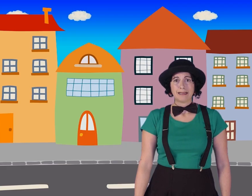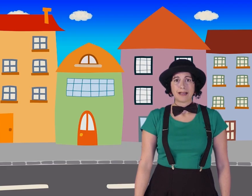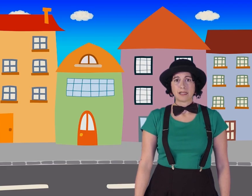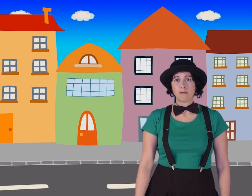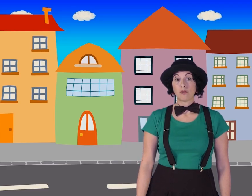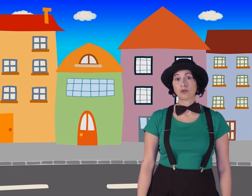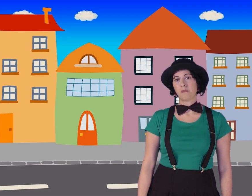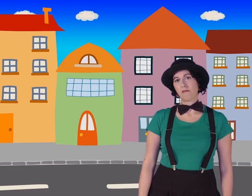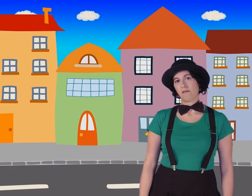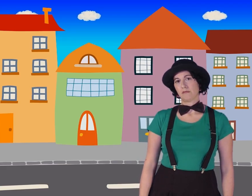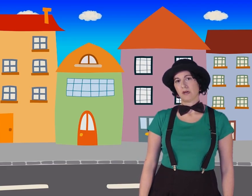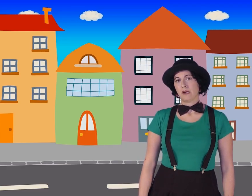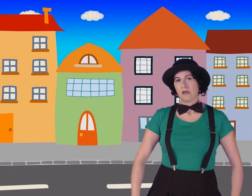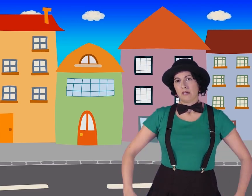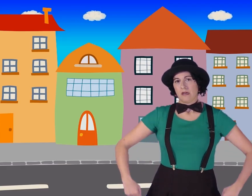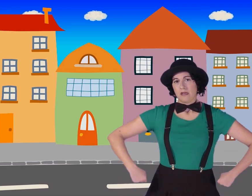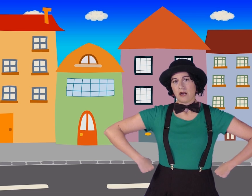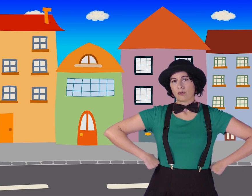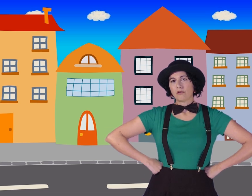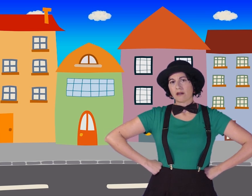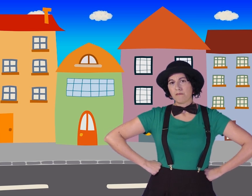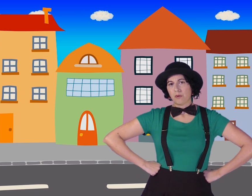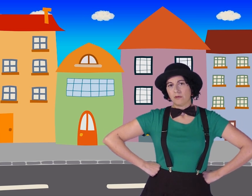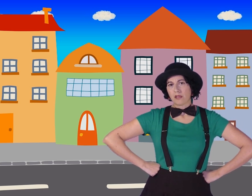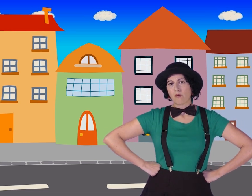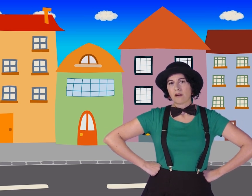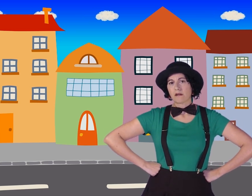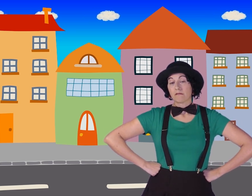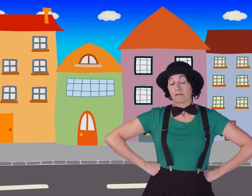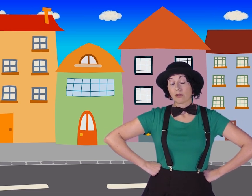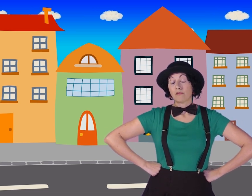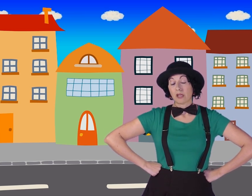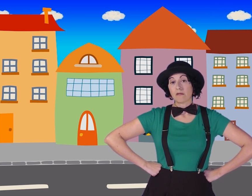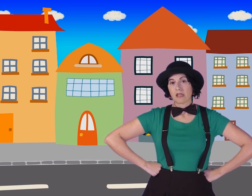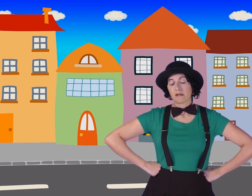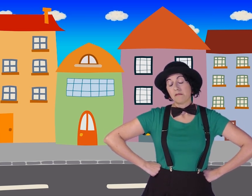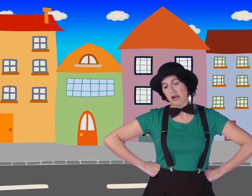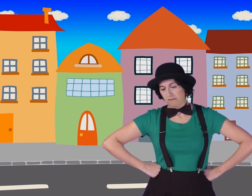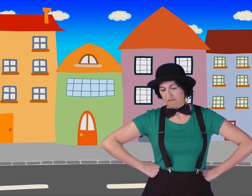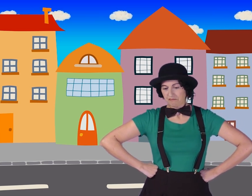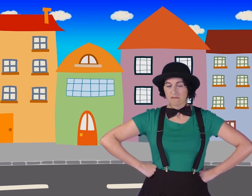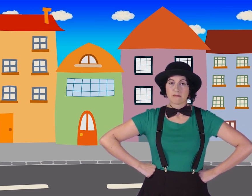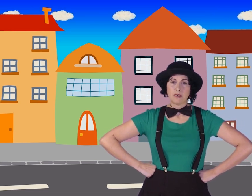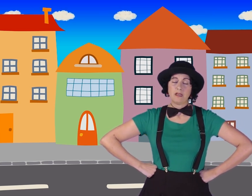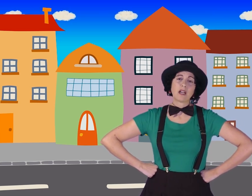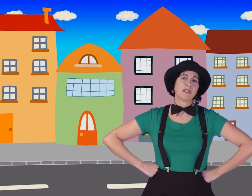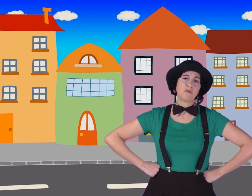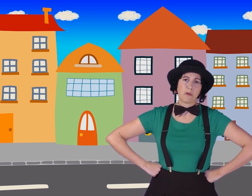Así que miró a su primo y el ratón de campo le dijo al ratón de ciudad. Mira, la casa es muy